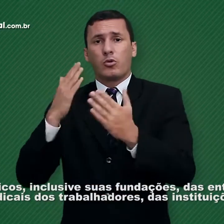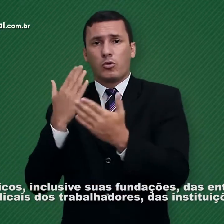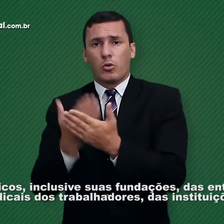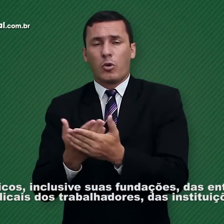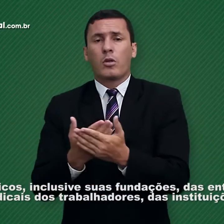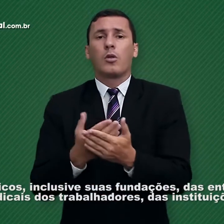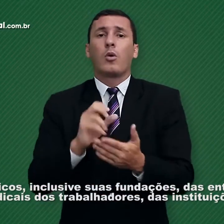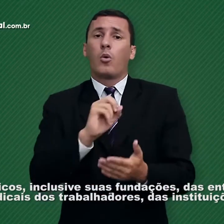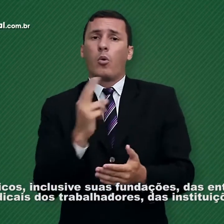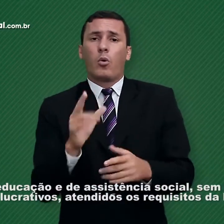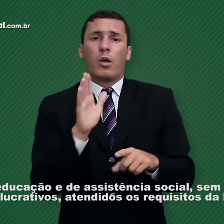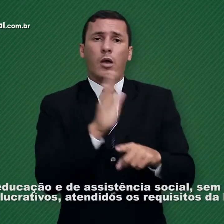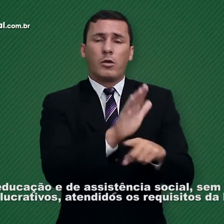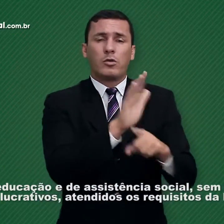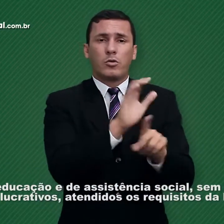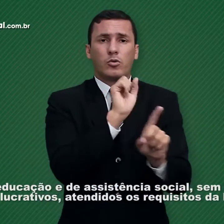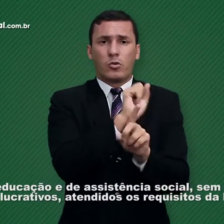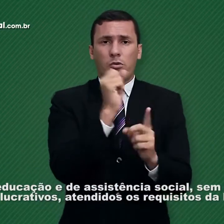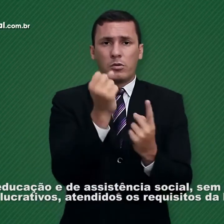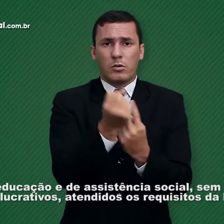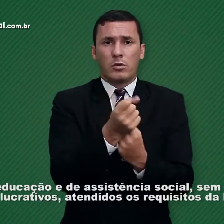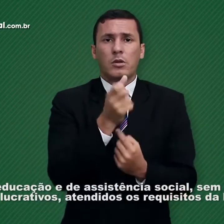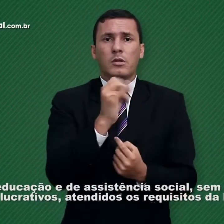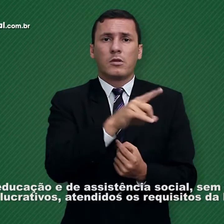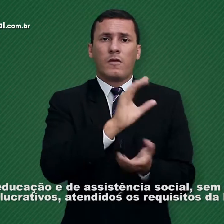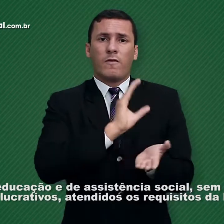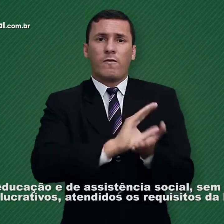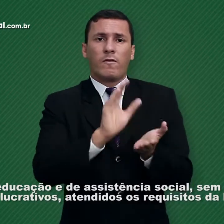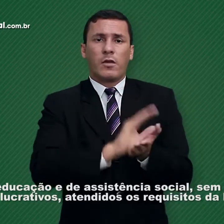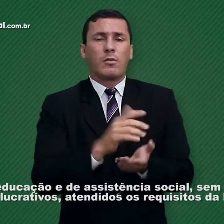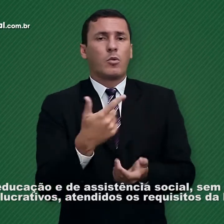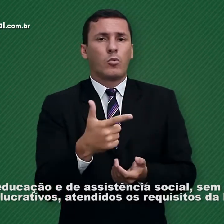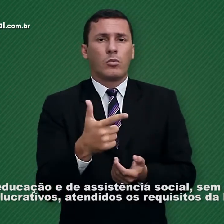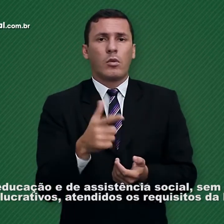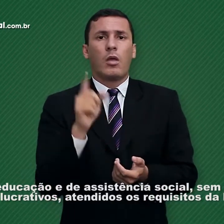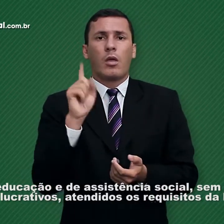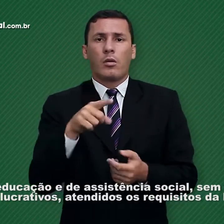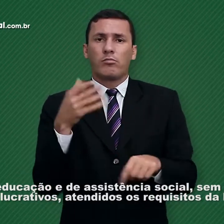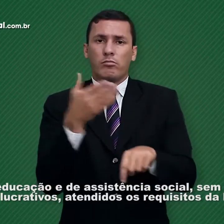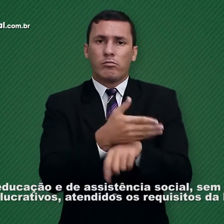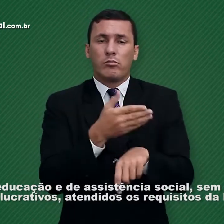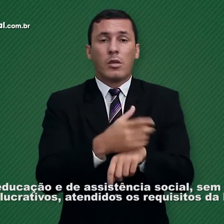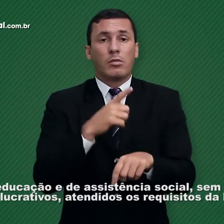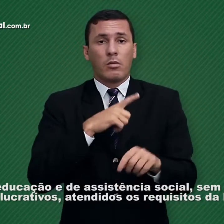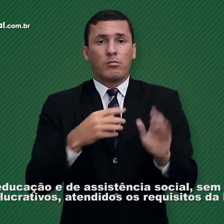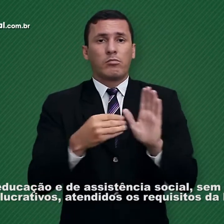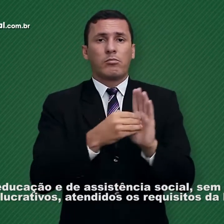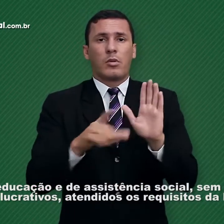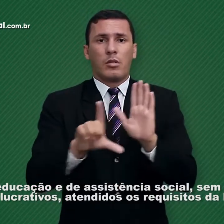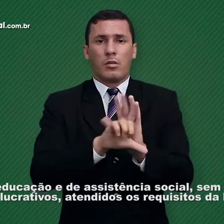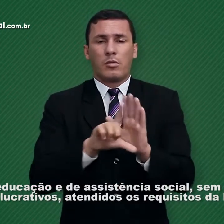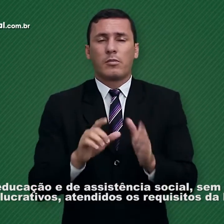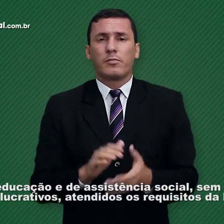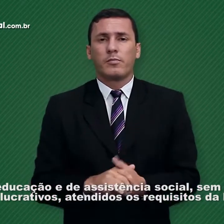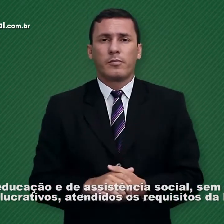das instituições de educação e de assistência social, sem fins lucrativos, atendidos os